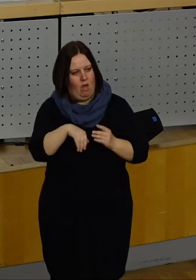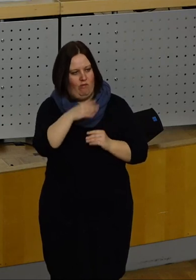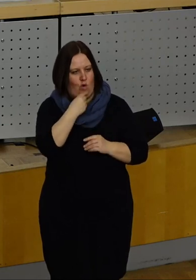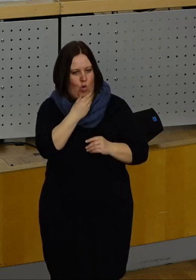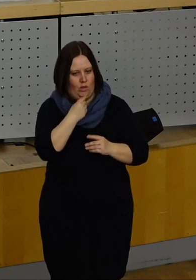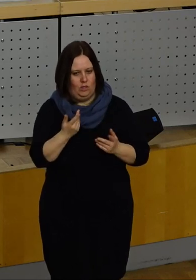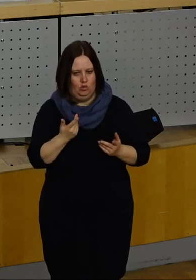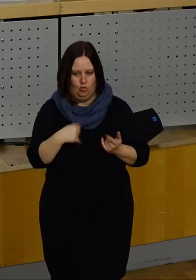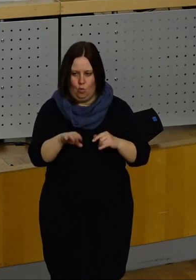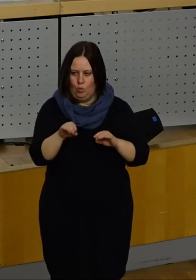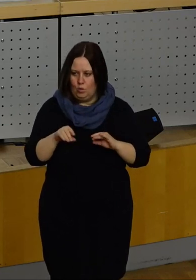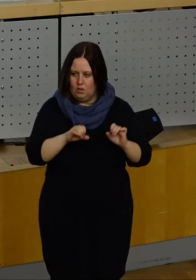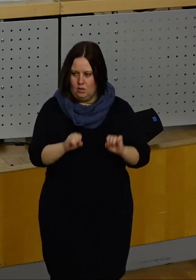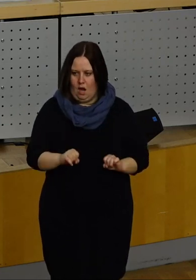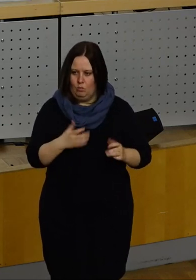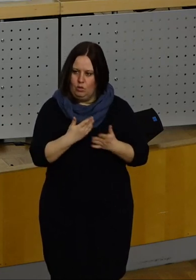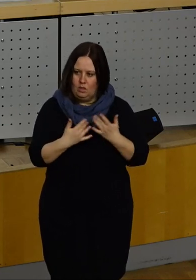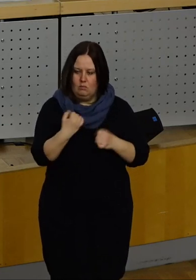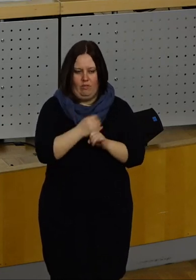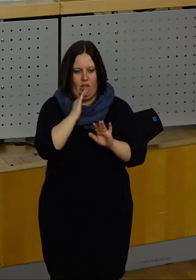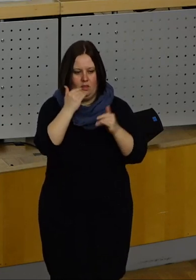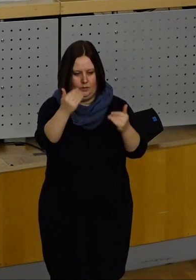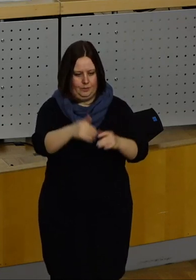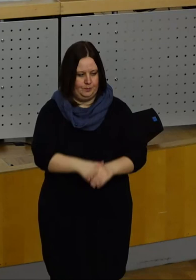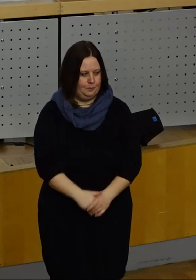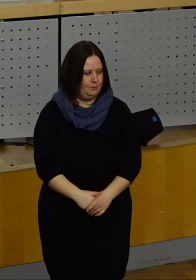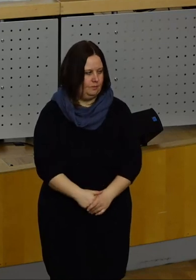Bürgerfreundlichkeit zum Anfassen. Das sollten wir tun. Vielen lieben Dank.